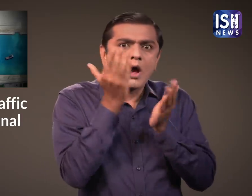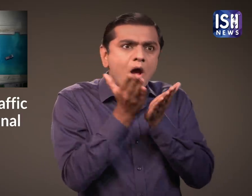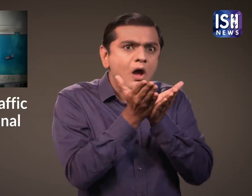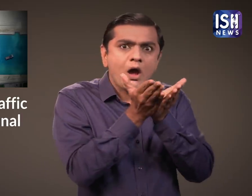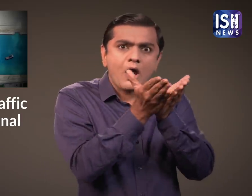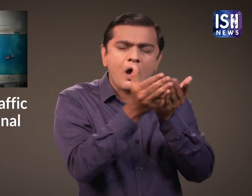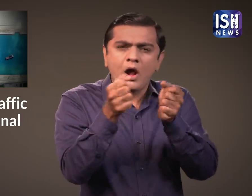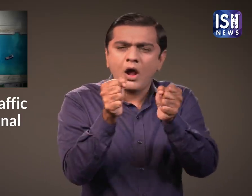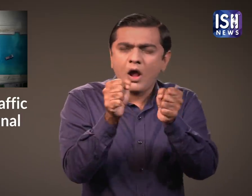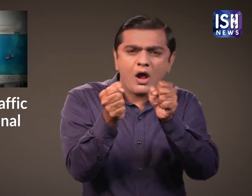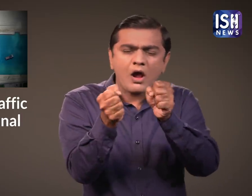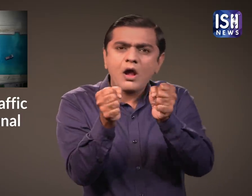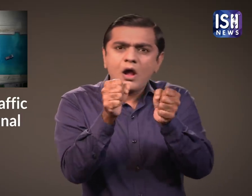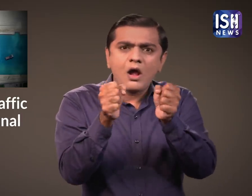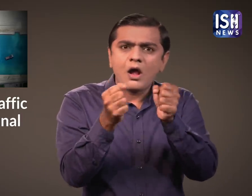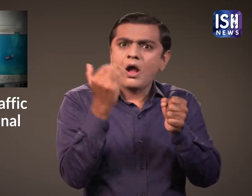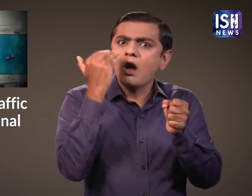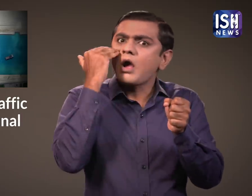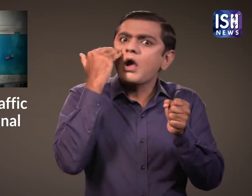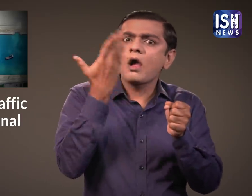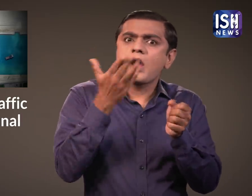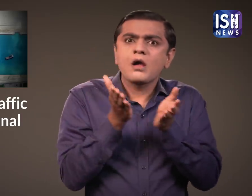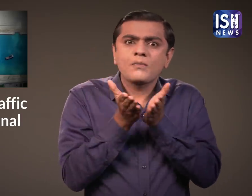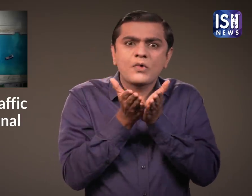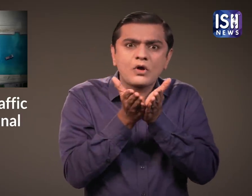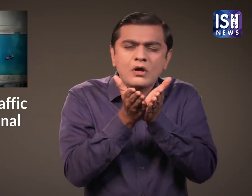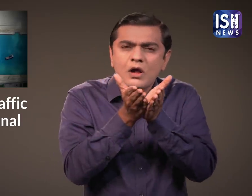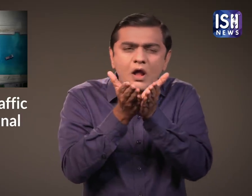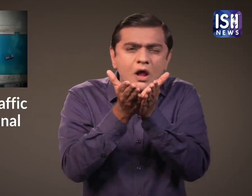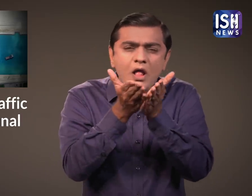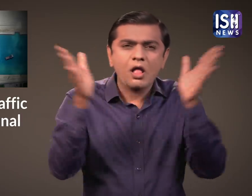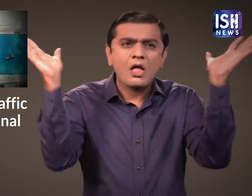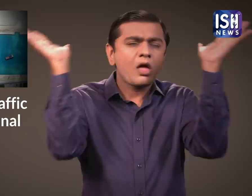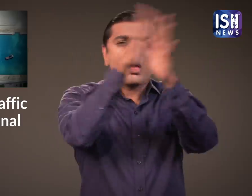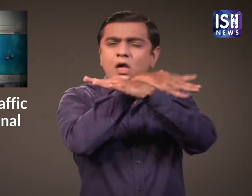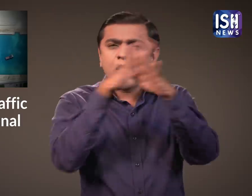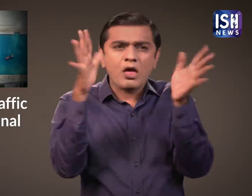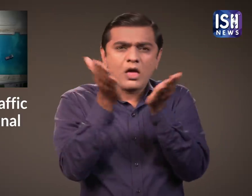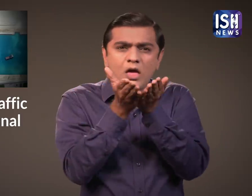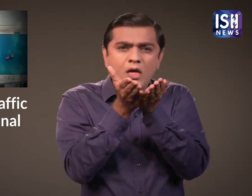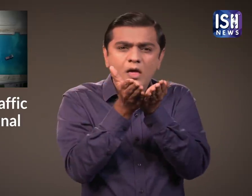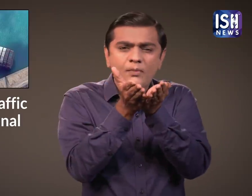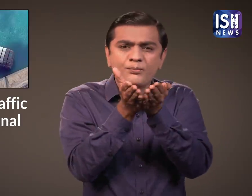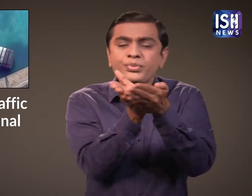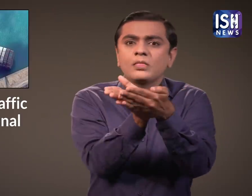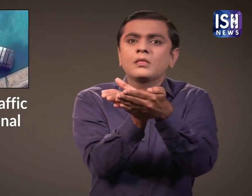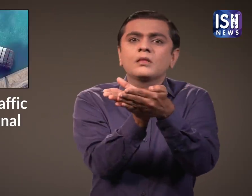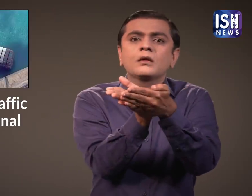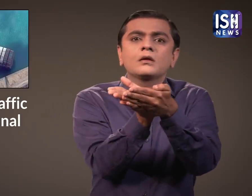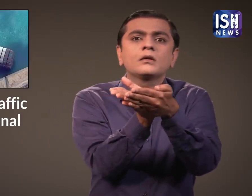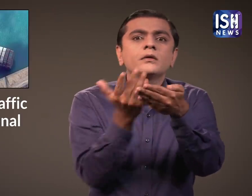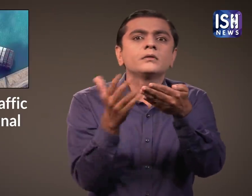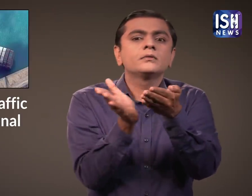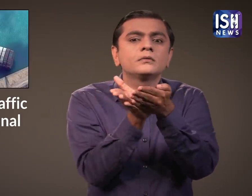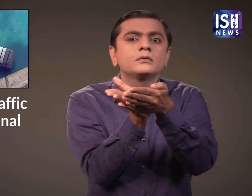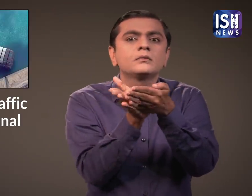खो दिया। तूफान के कारण जहाज